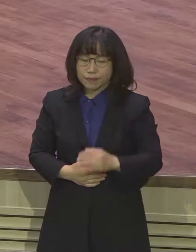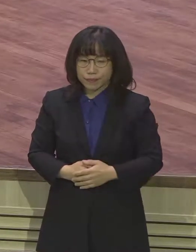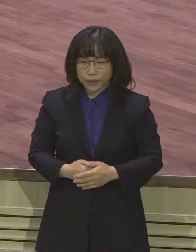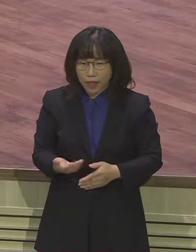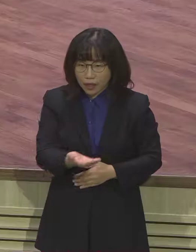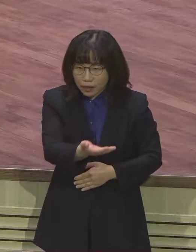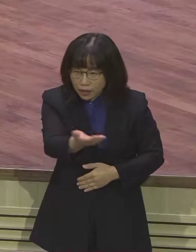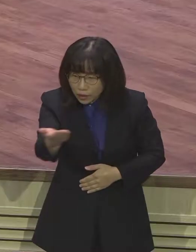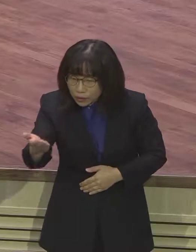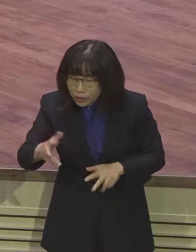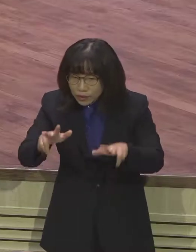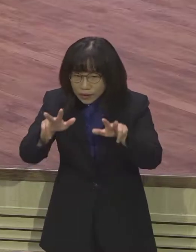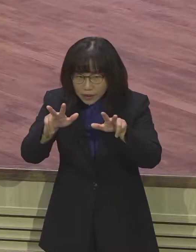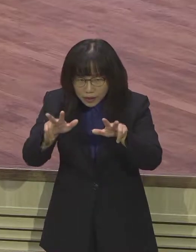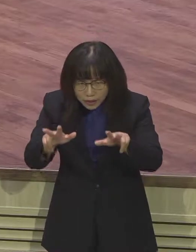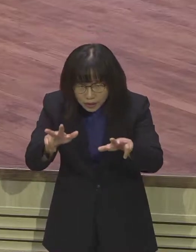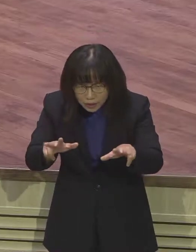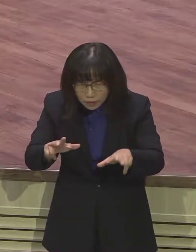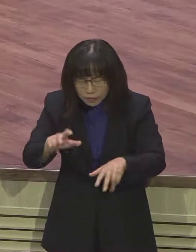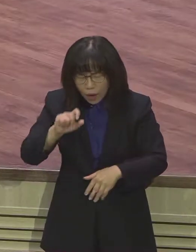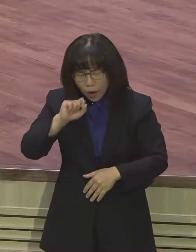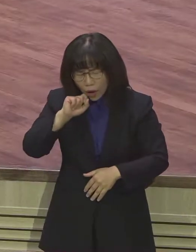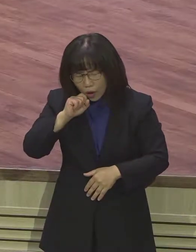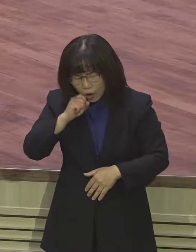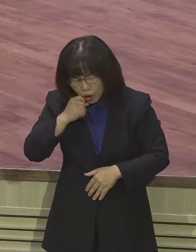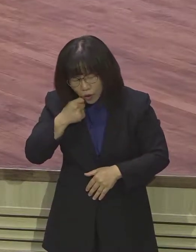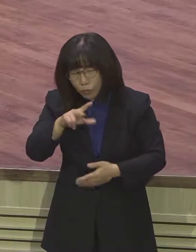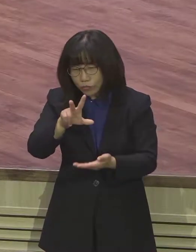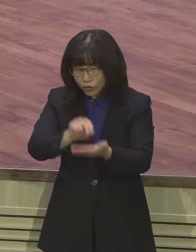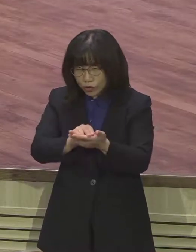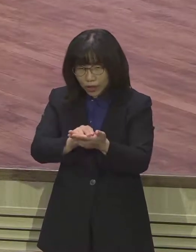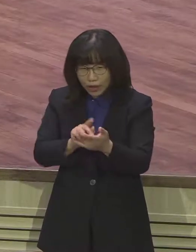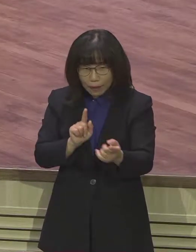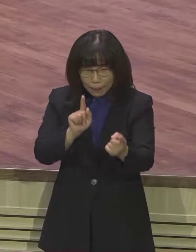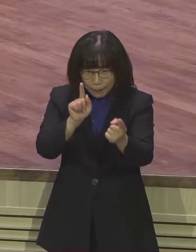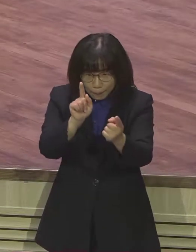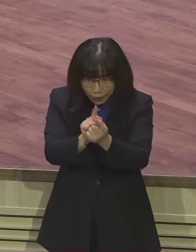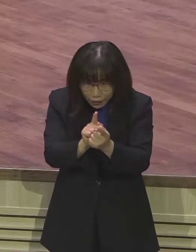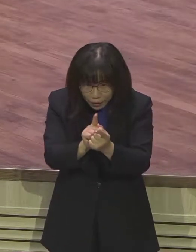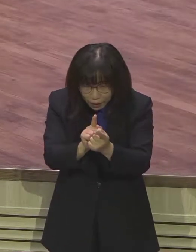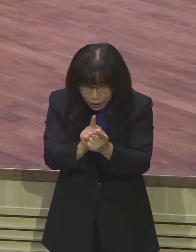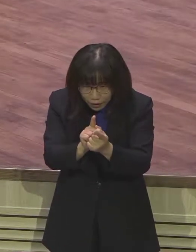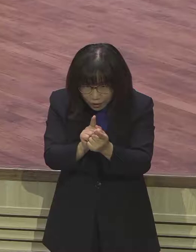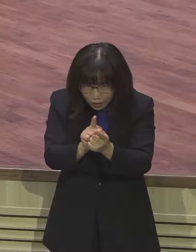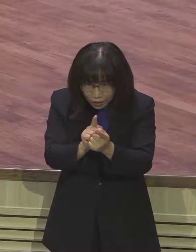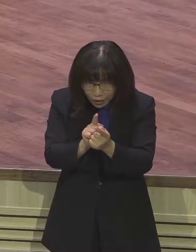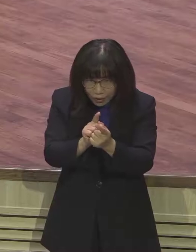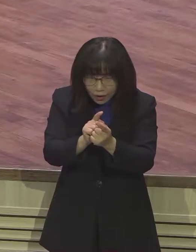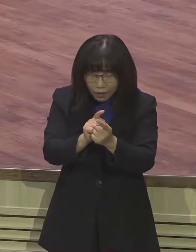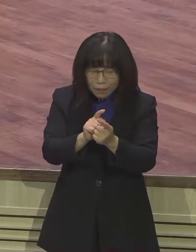부실공사 기도 제목 들고 나오신 분이 있으면 무너지게 하옵소서 새롭게 시작하게 하옵소서 기도하시기 바랍니다